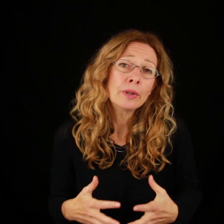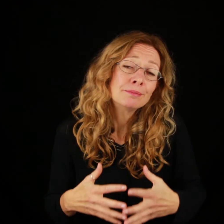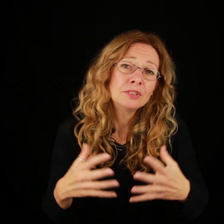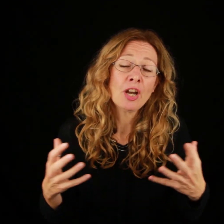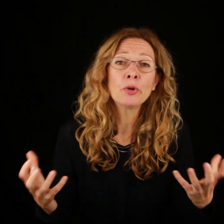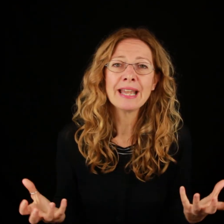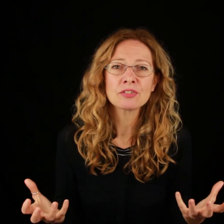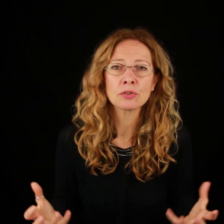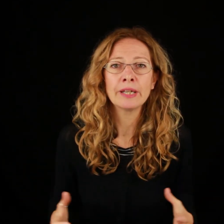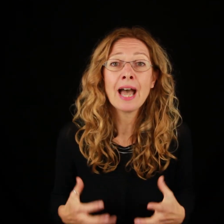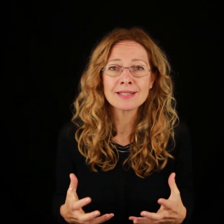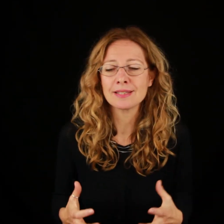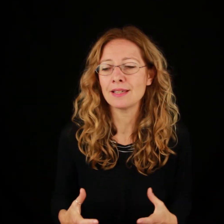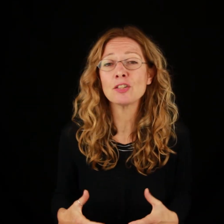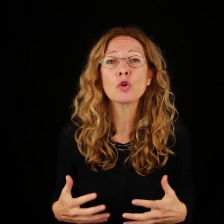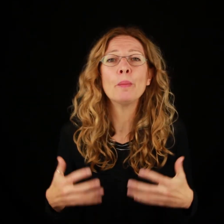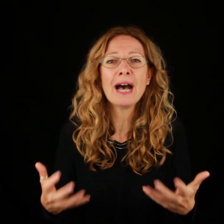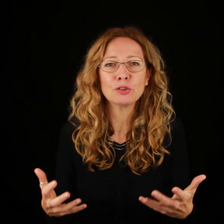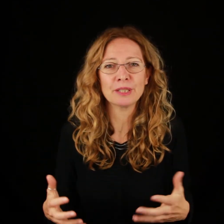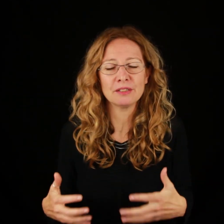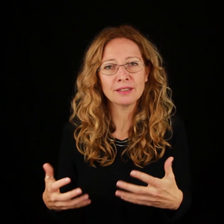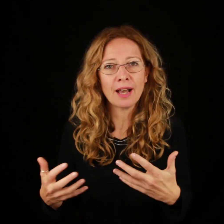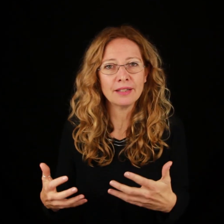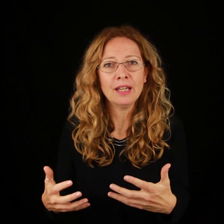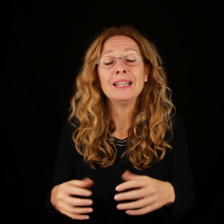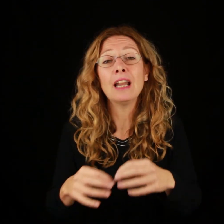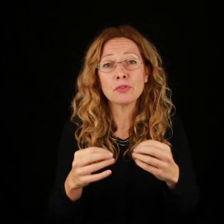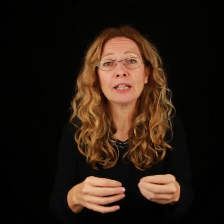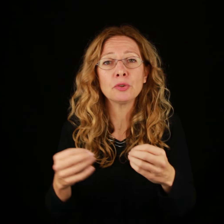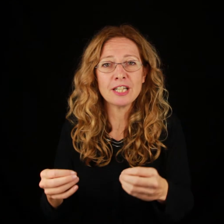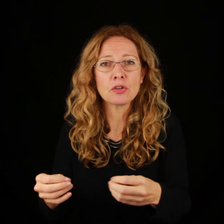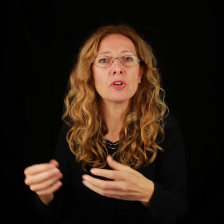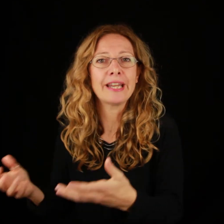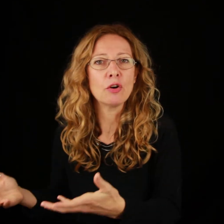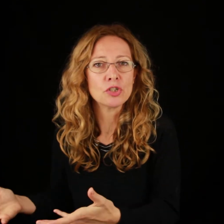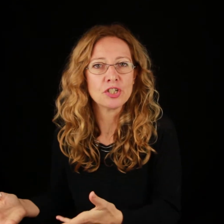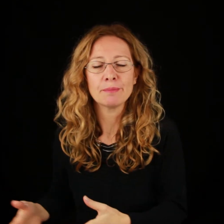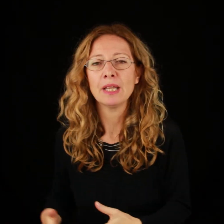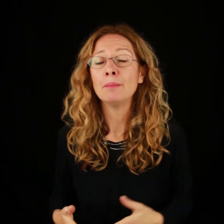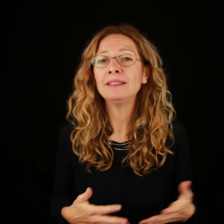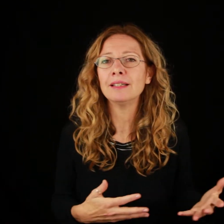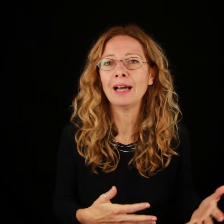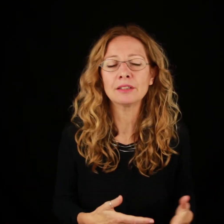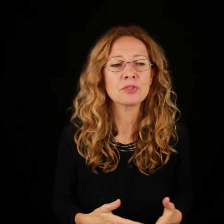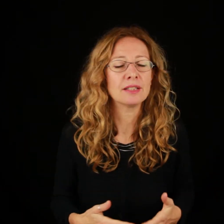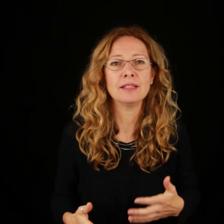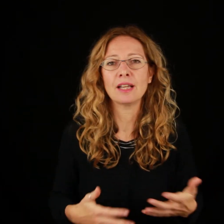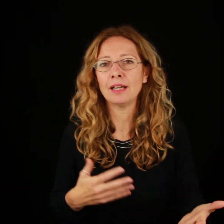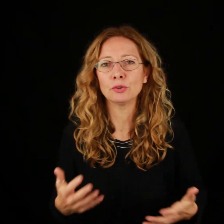diciamo onesto e anzi ha sgobbato per diventare l'avvocato ricco che è oggi, mentre l'altro si è dedicato